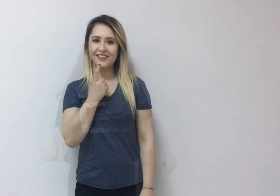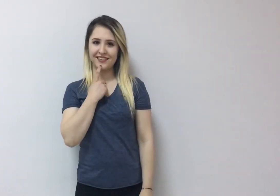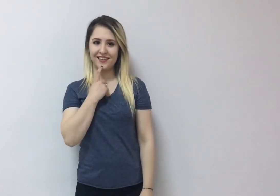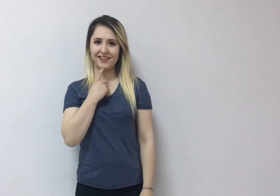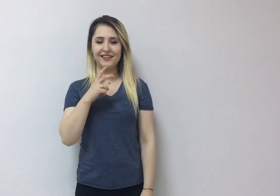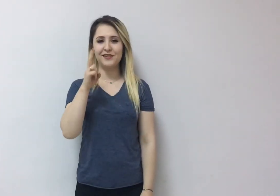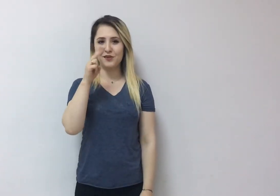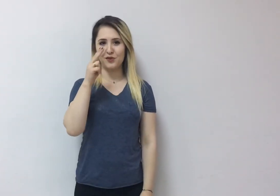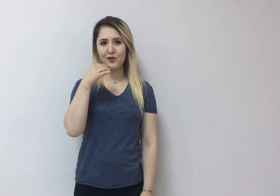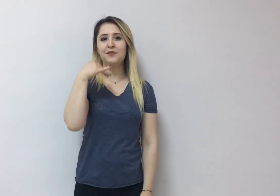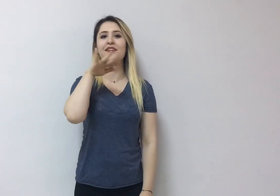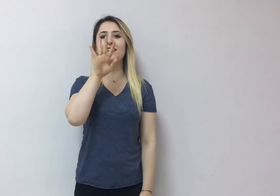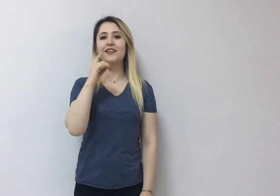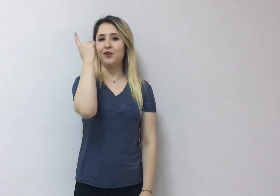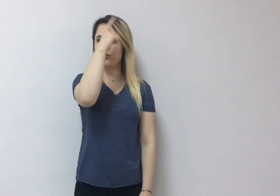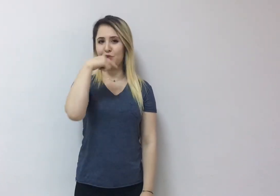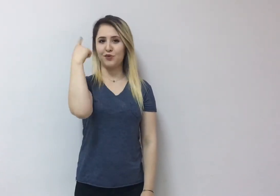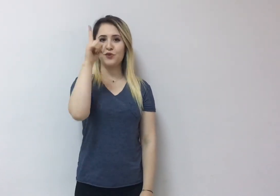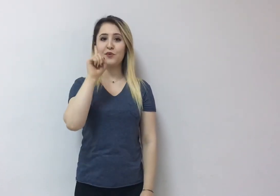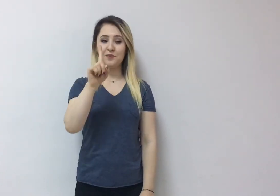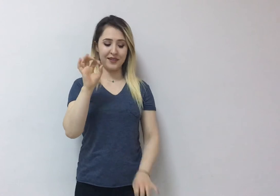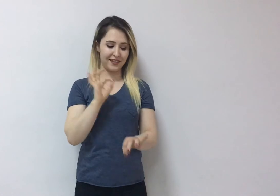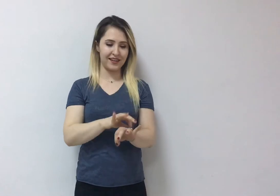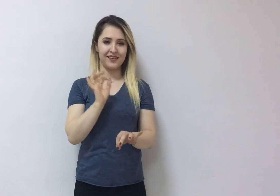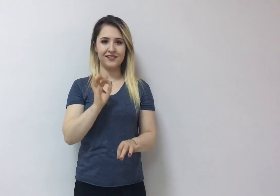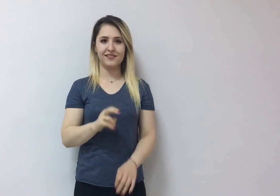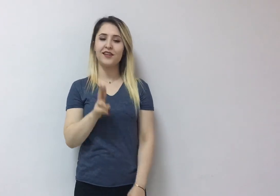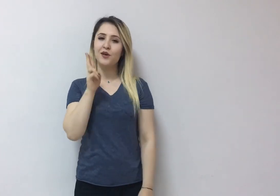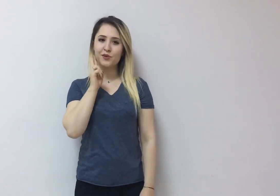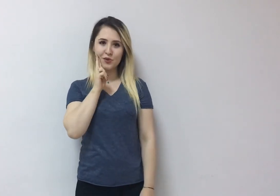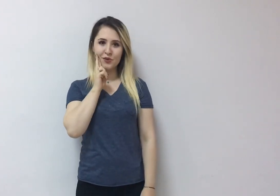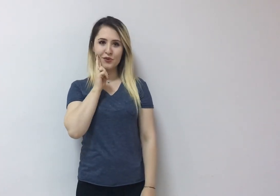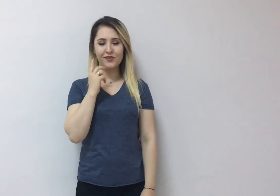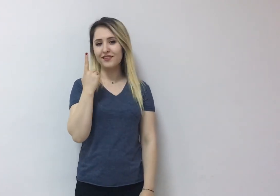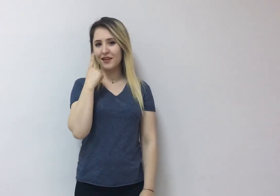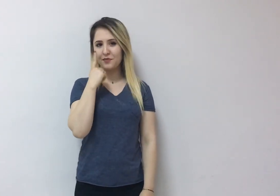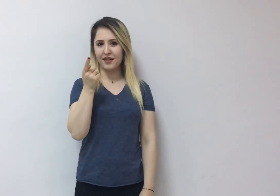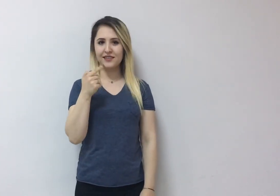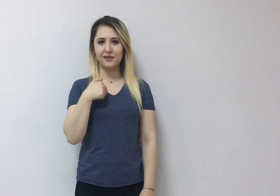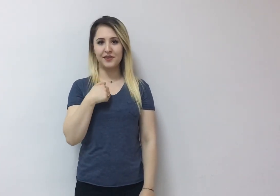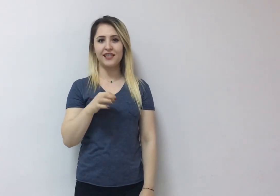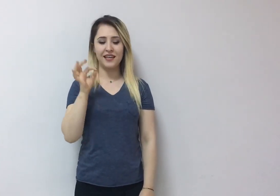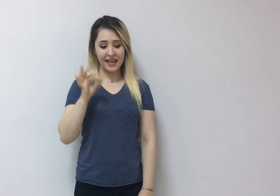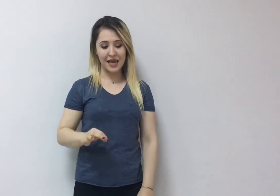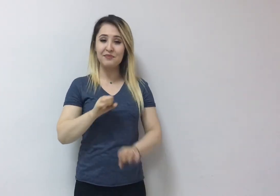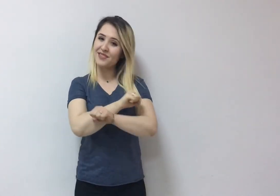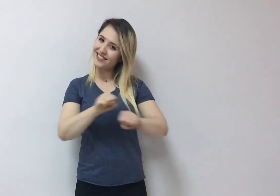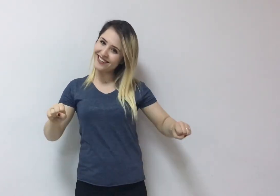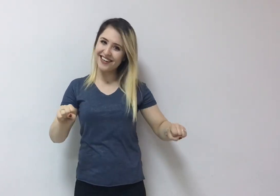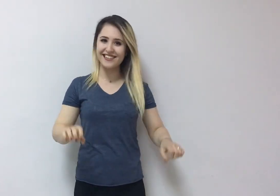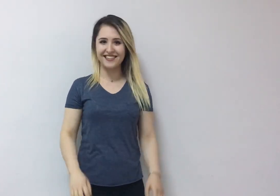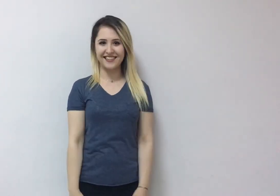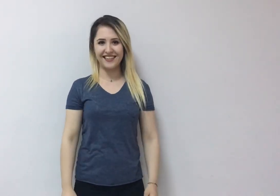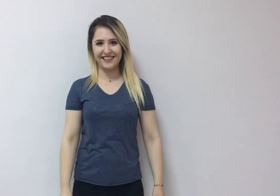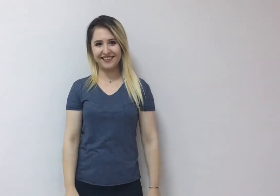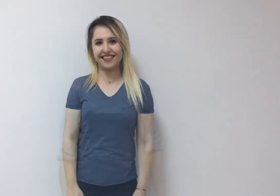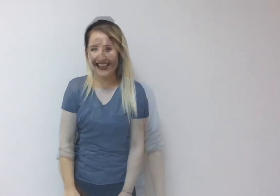Yıllardır gülmedi yüzüm bir an, sonunda baktım ki zararlı ziyan.